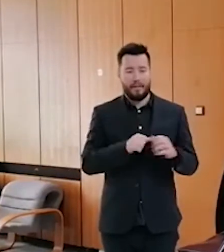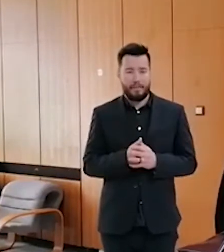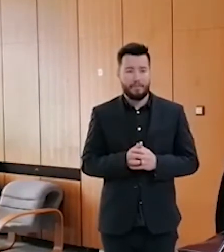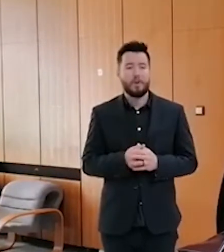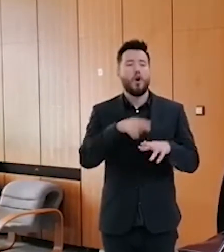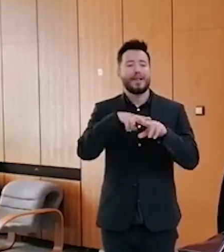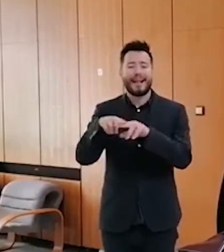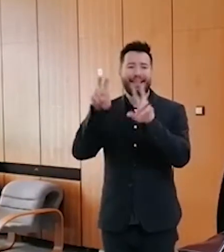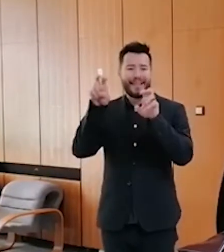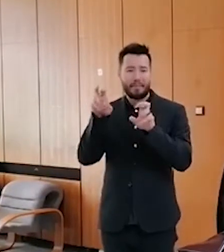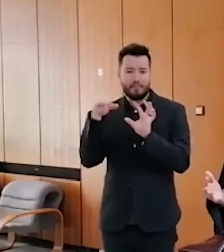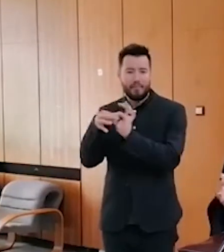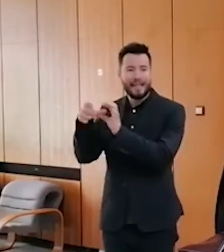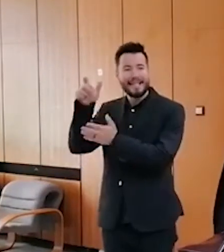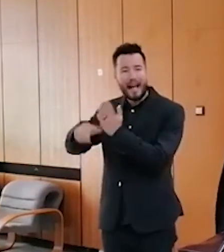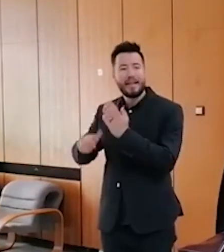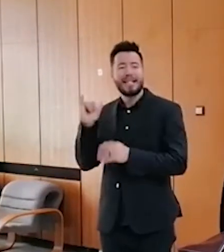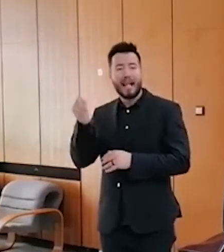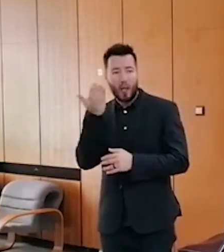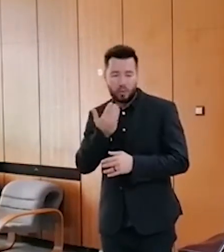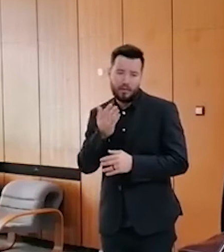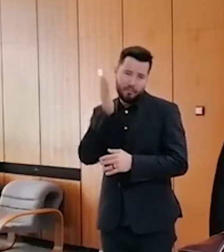strane za ľudí, treba sa pýtať pani predsedničky.